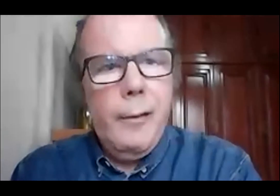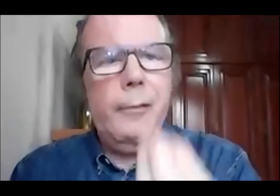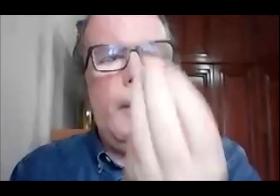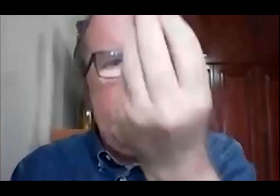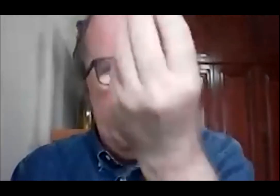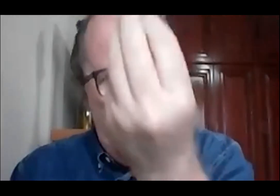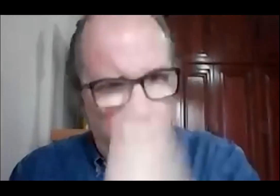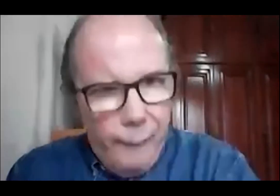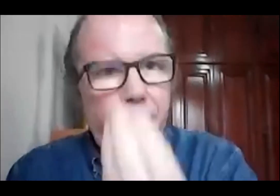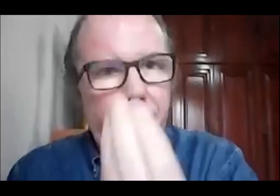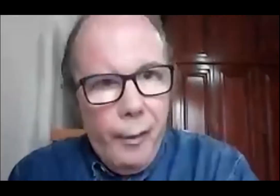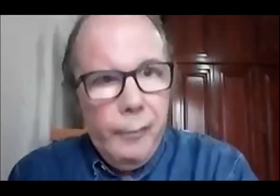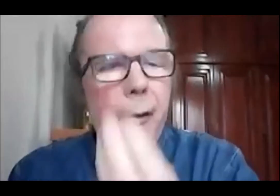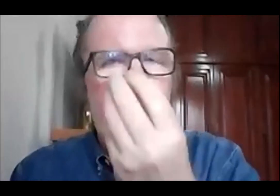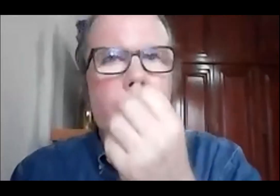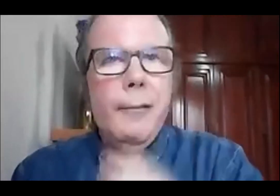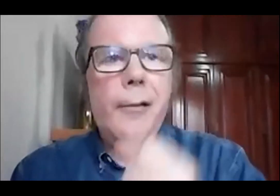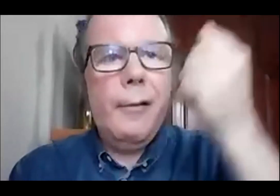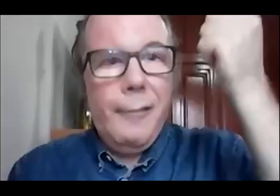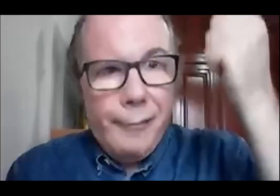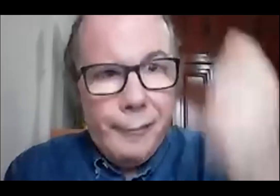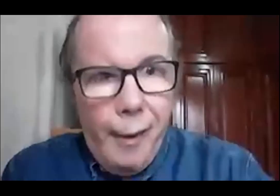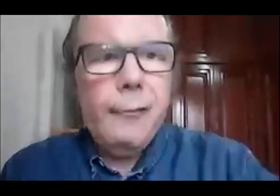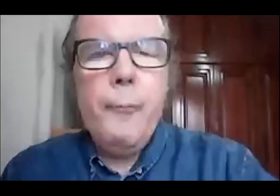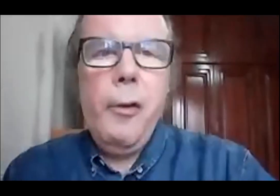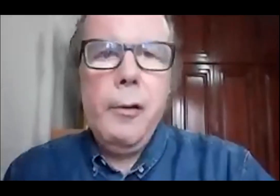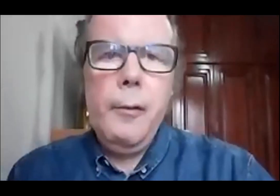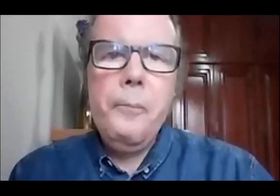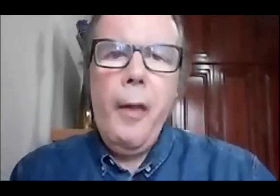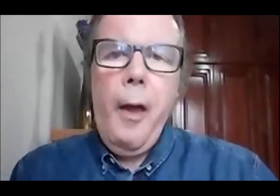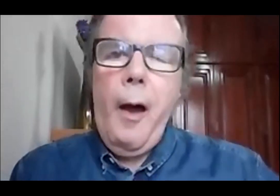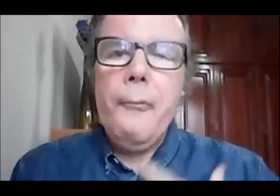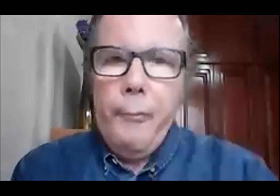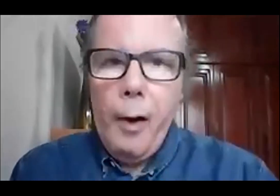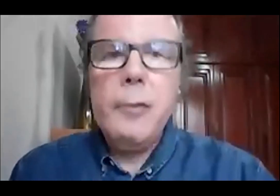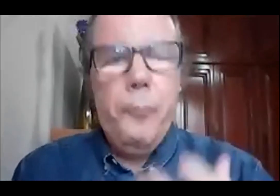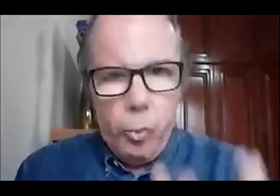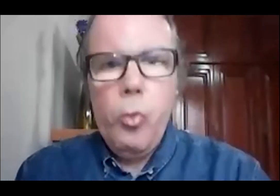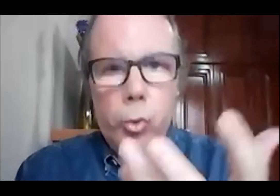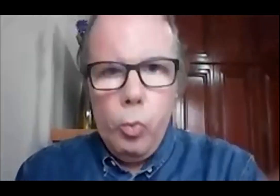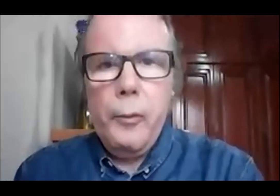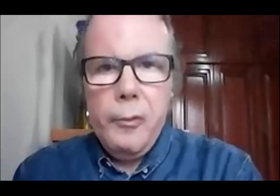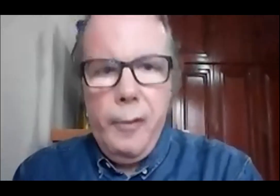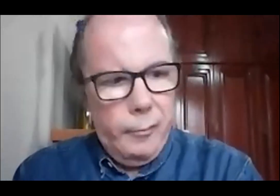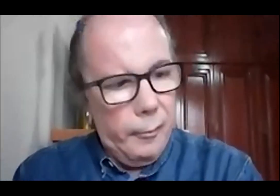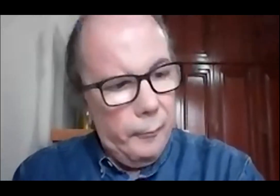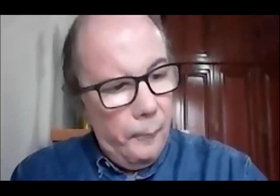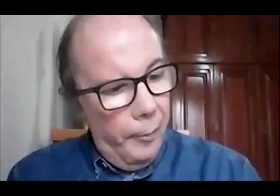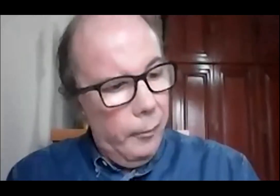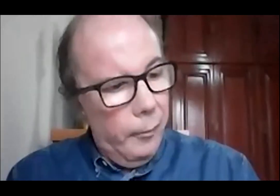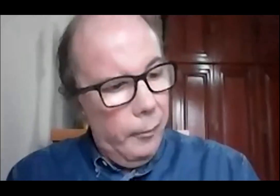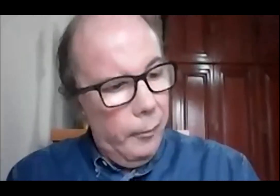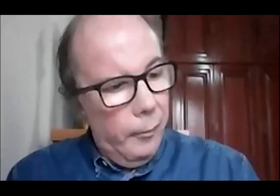seja, seja, certamente, a fala de pessoas com deficiência.